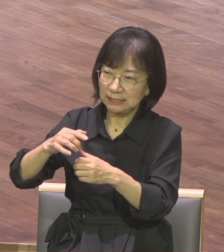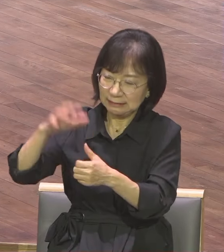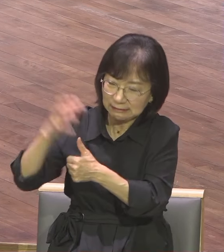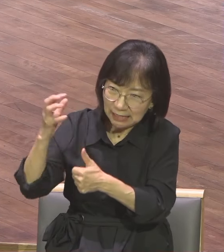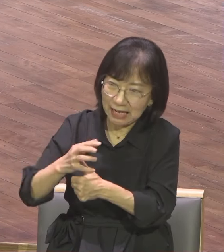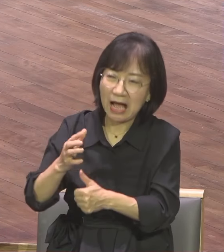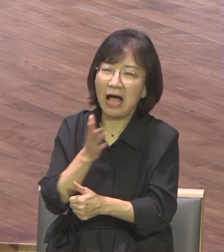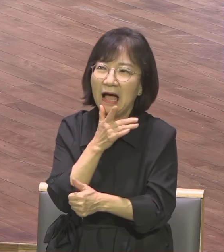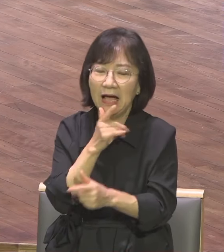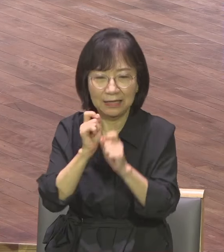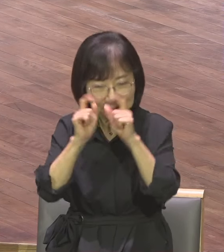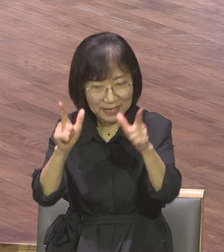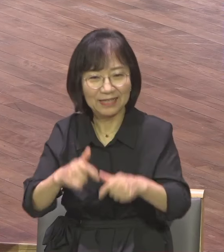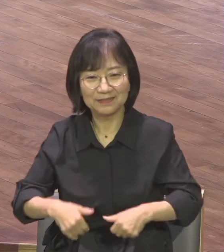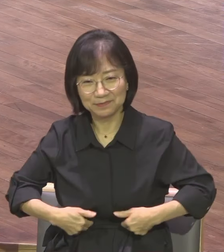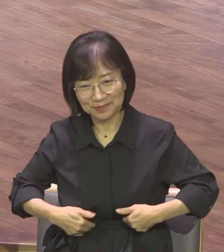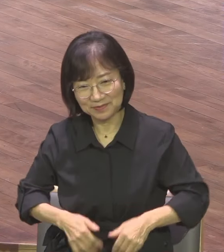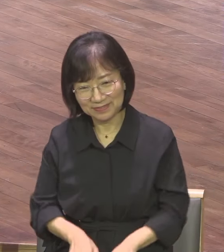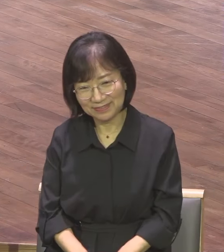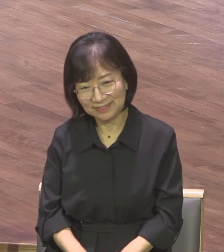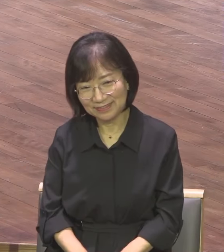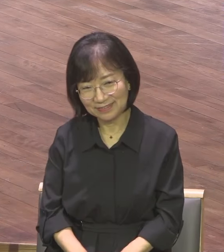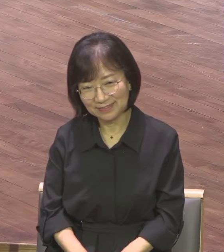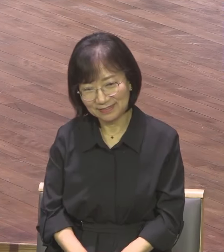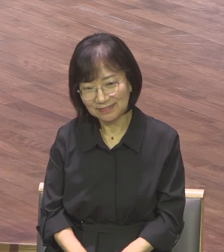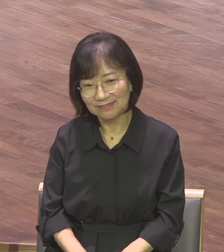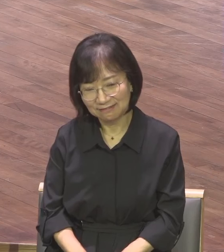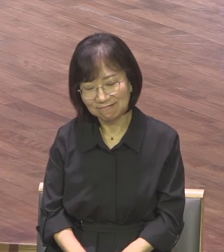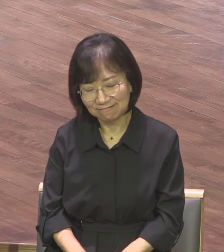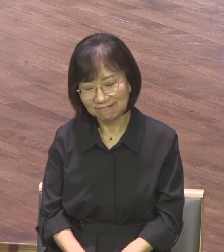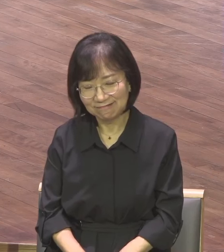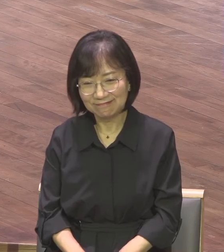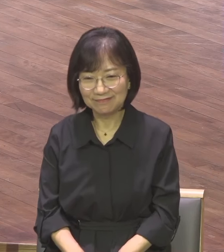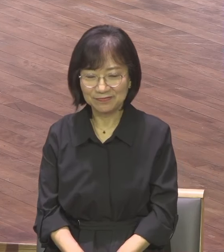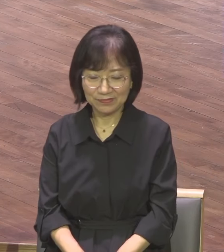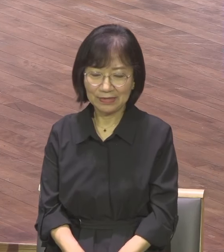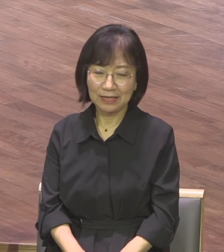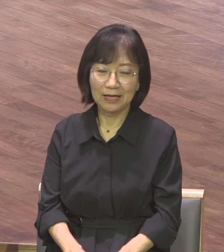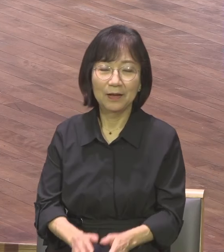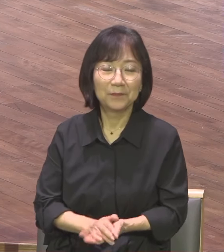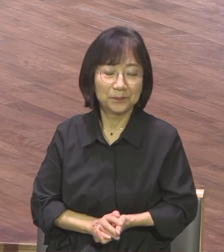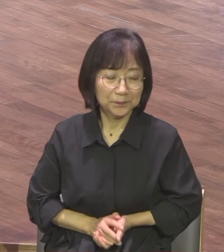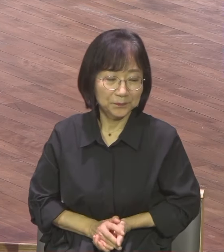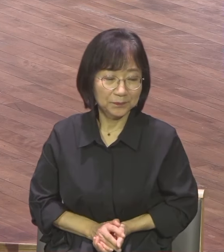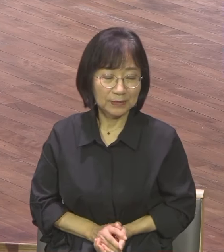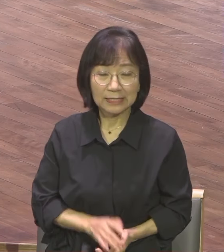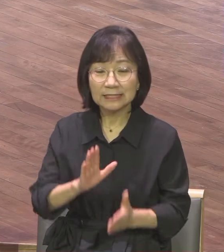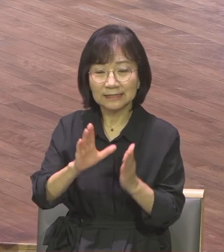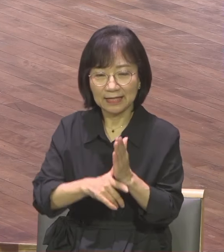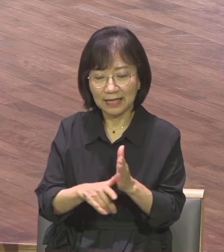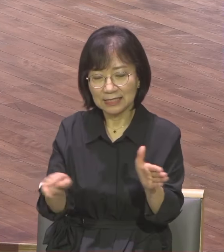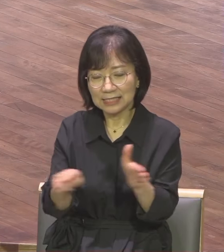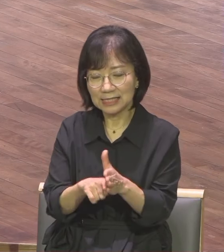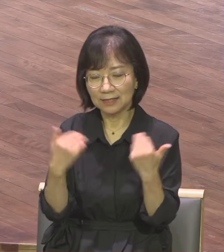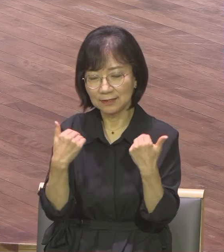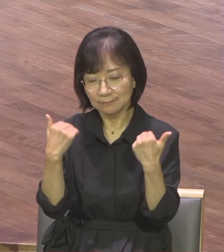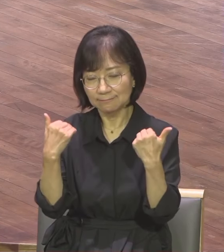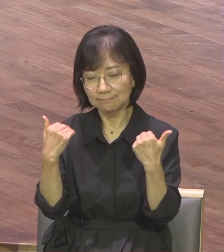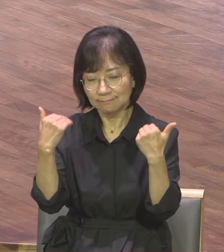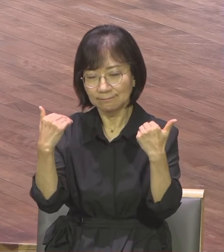그것을 하나님의 사람으로 만드는구나 그렇게 믿으시길 바랍니다 그래야 신앙이 성장하는 거예요 그것이